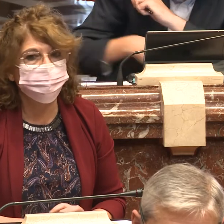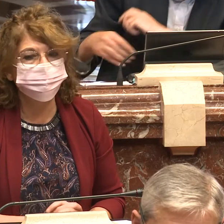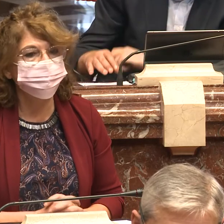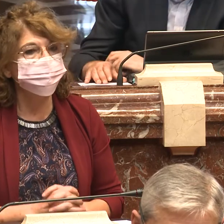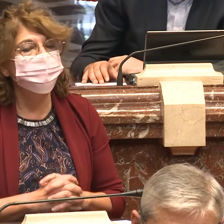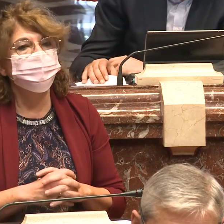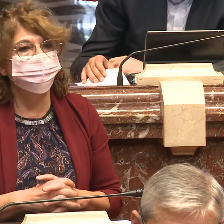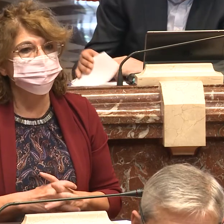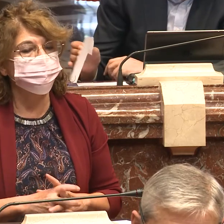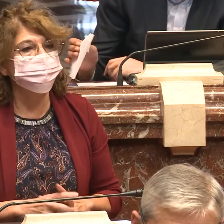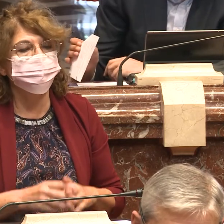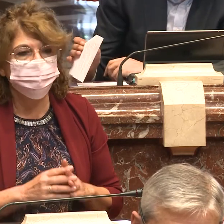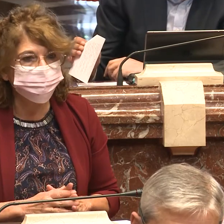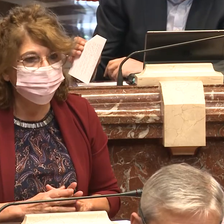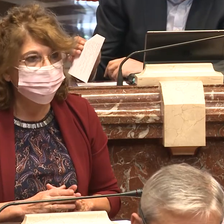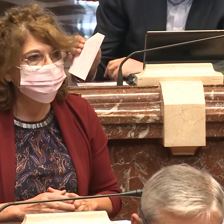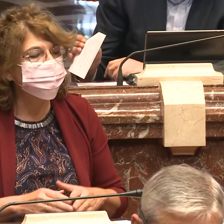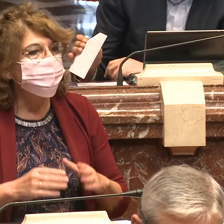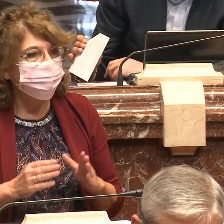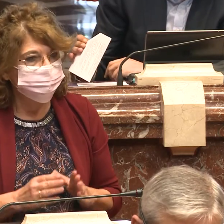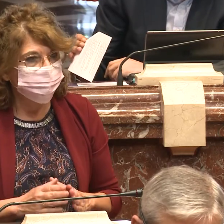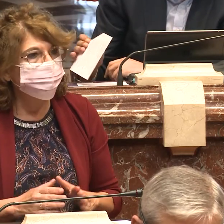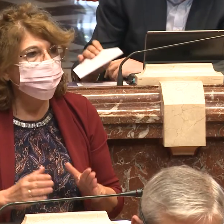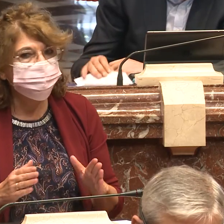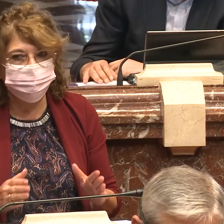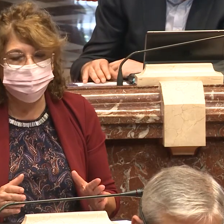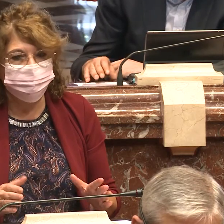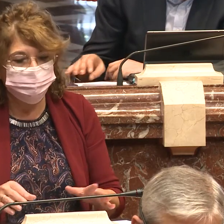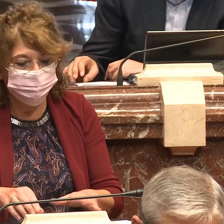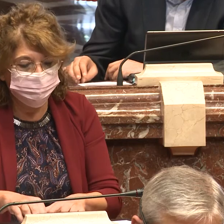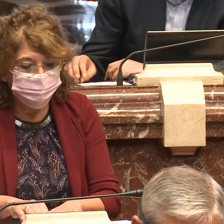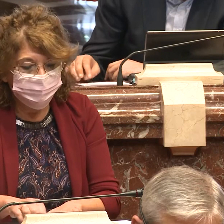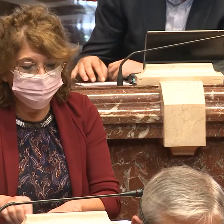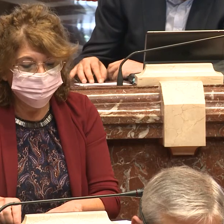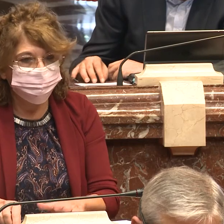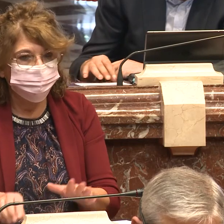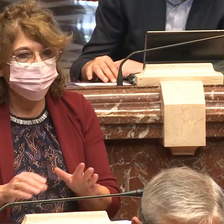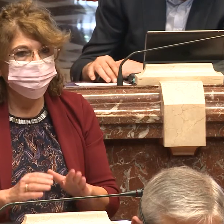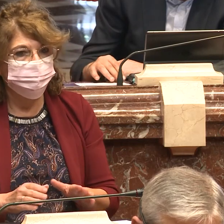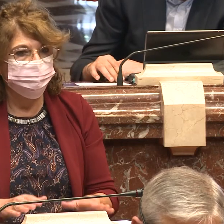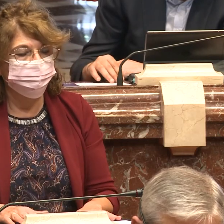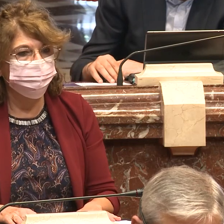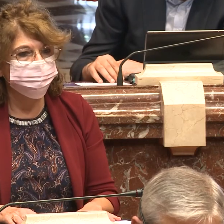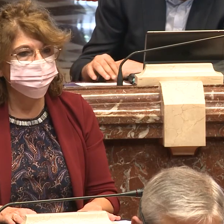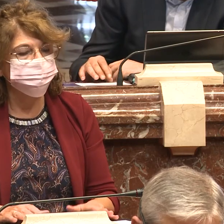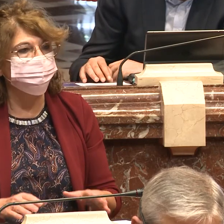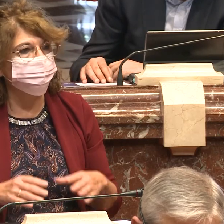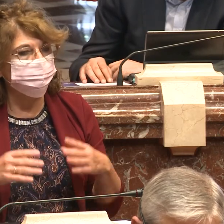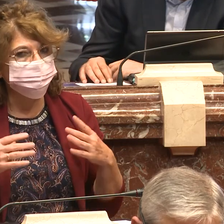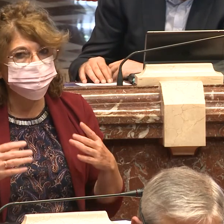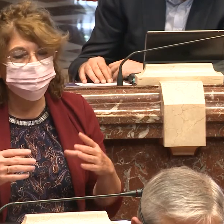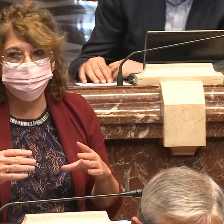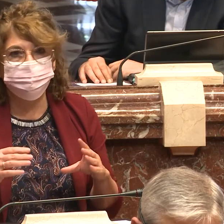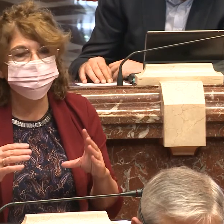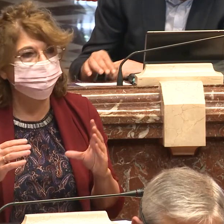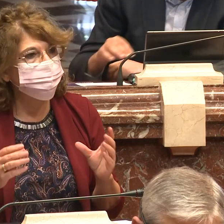los intérpretes y por supuesto que si hay unas leyes que se cumplan y que se establezca lo que hay dispuesto, pero